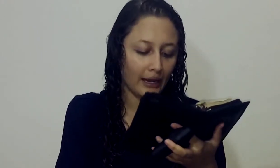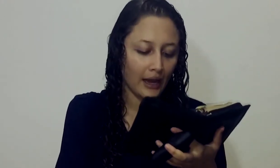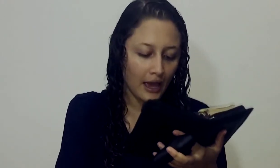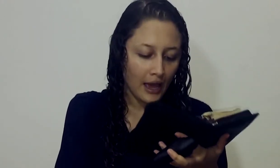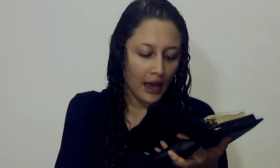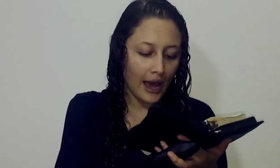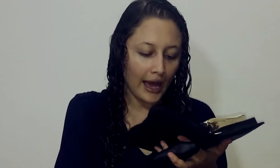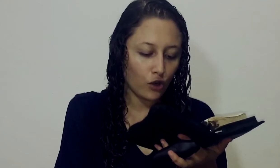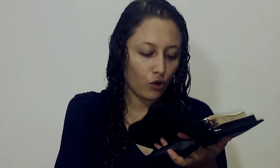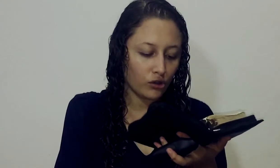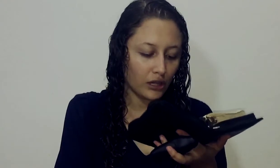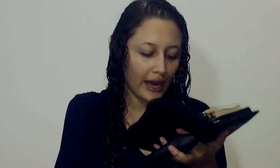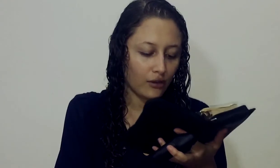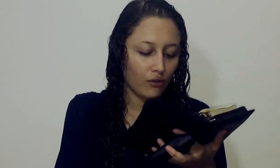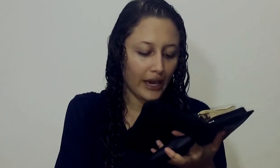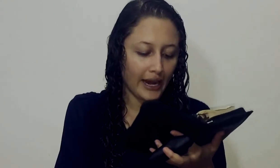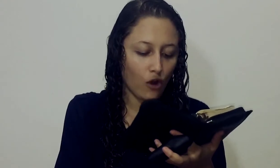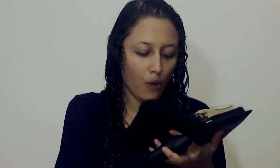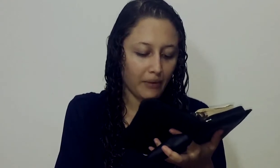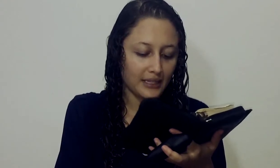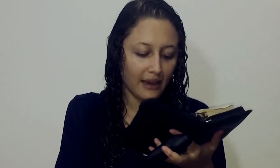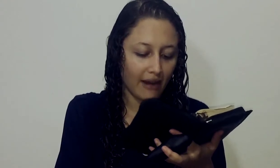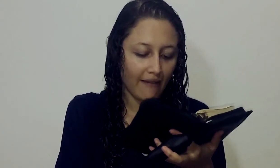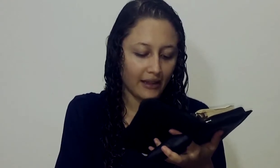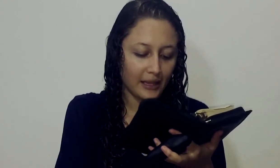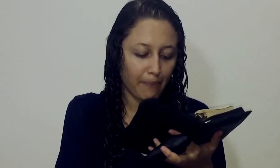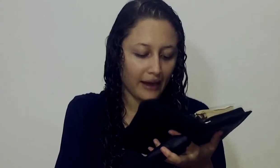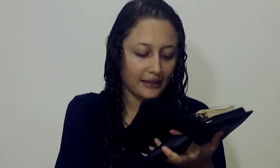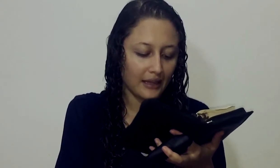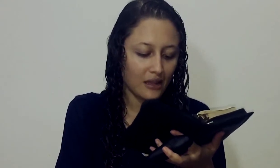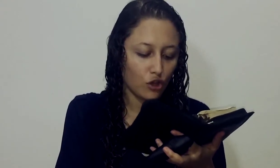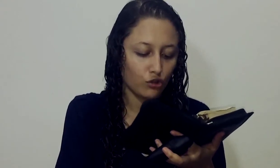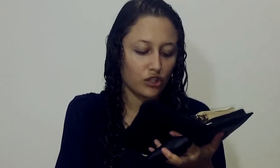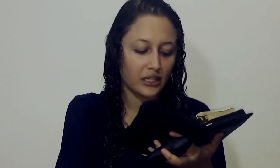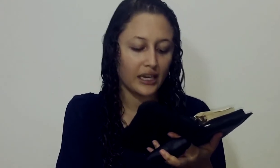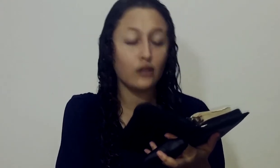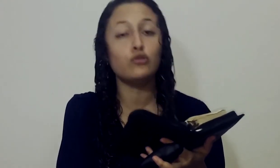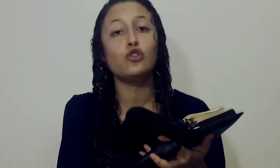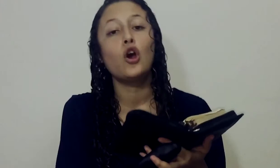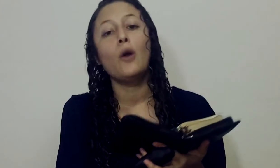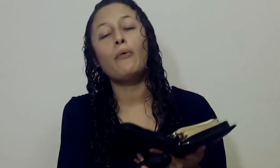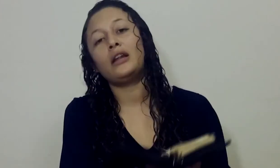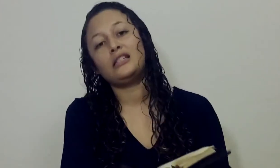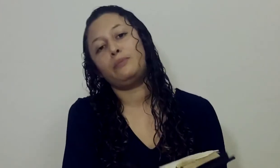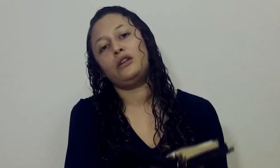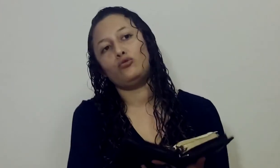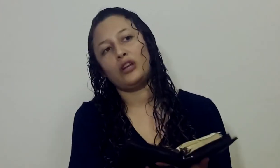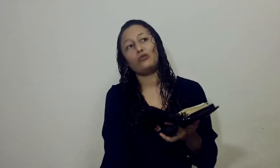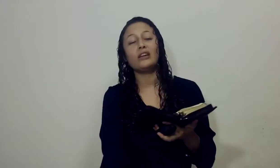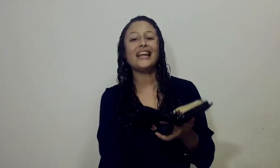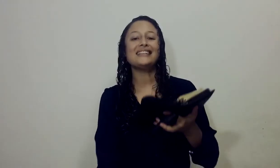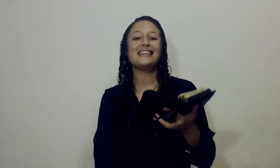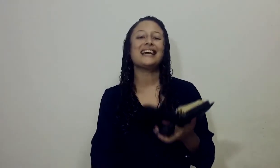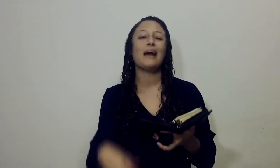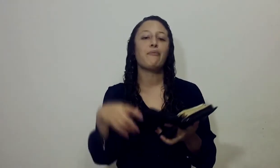humana Al contrario, eran hombres que hablaban de parte de Dios dirigidos por el Espíritu